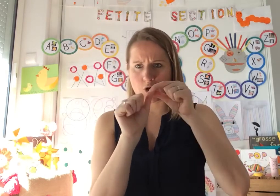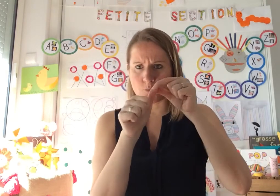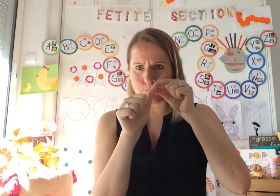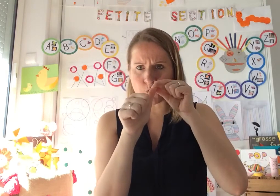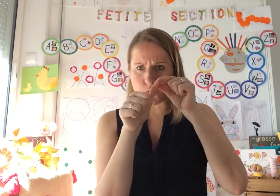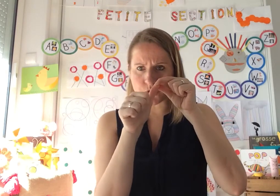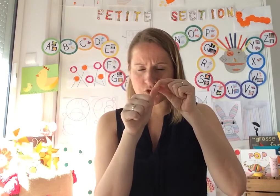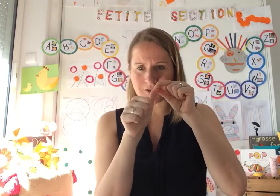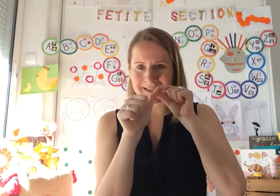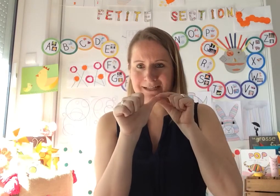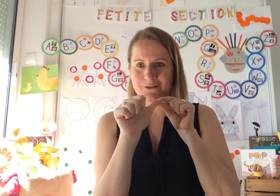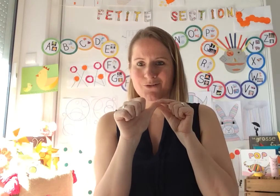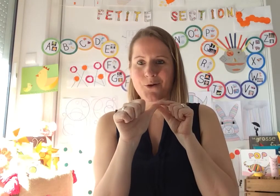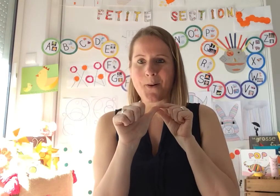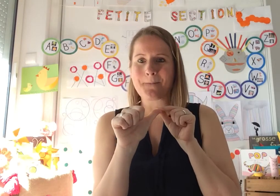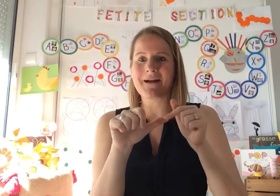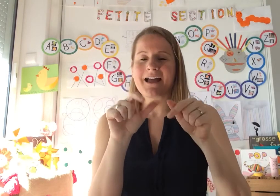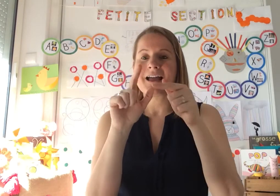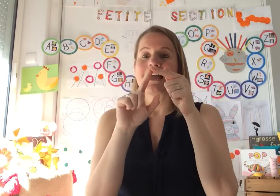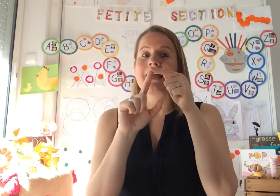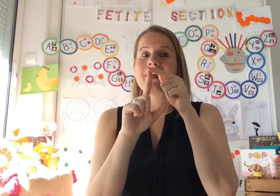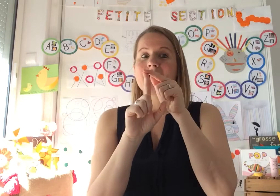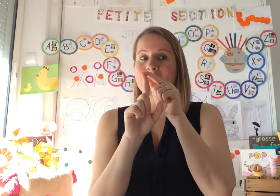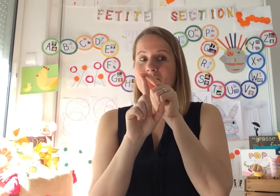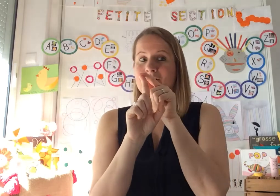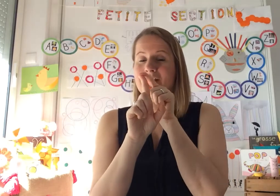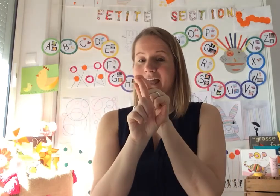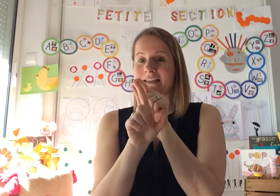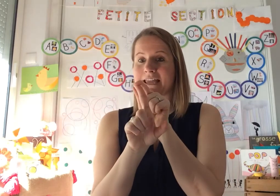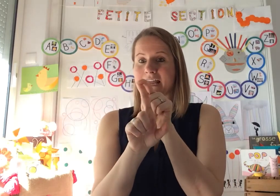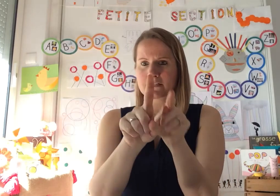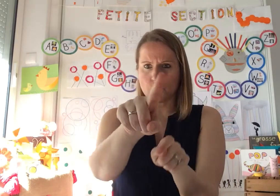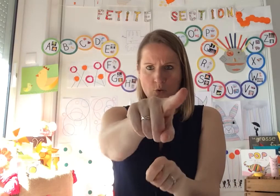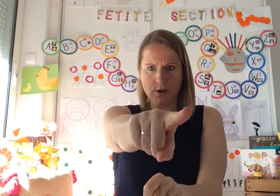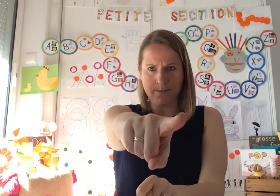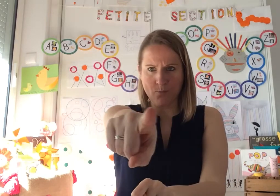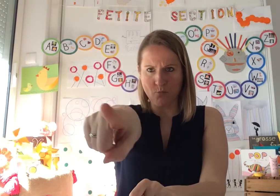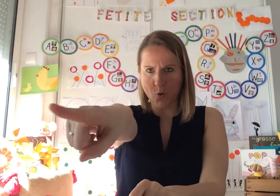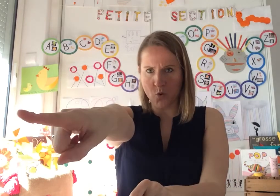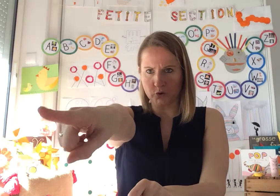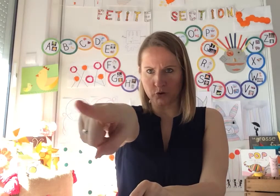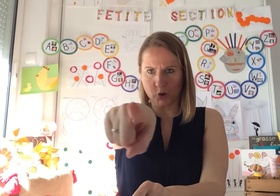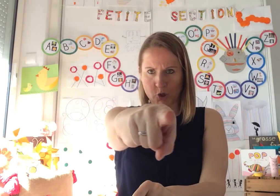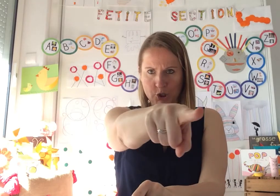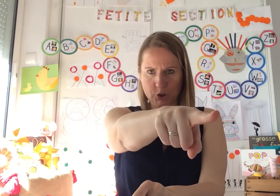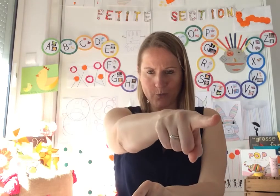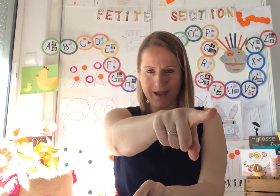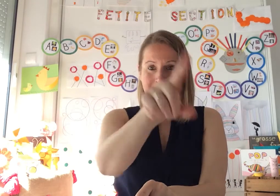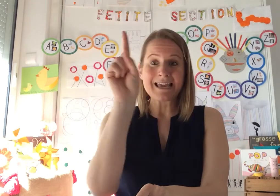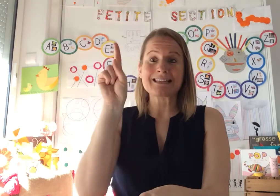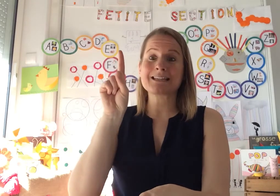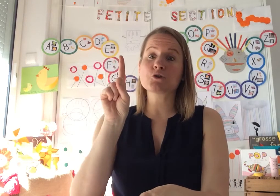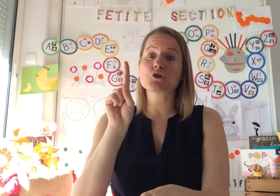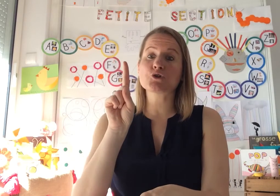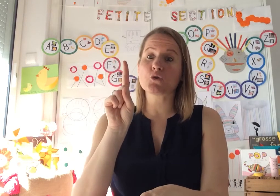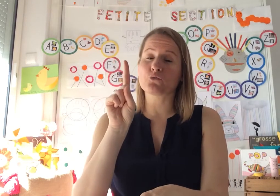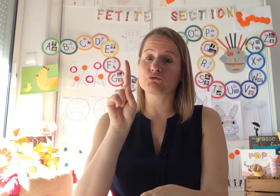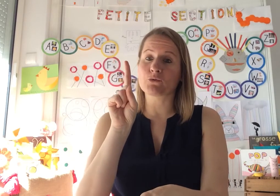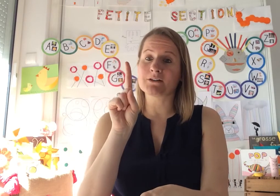c'est le pouce qu'il se nomme. L'index lui montre le chemin. C'est le second doigt